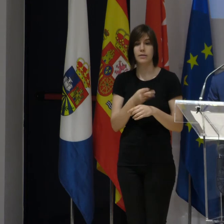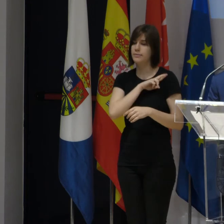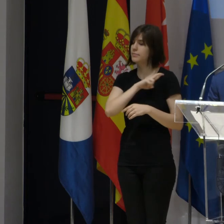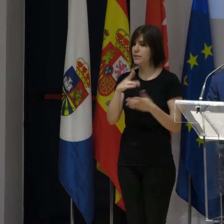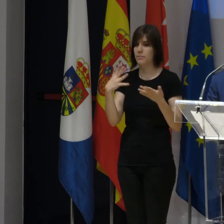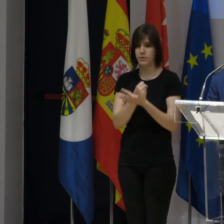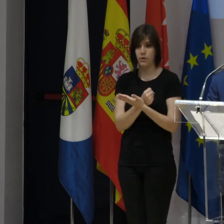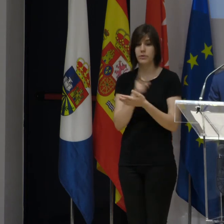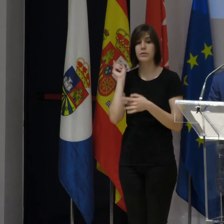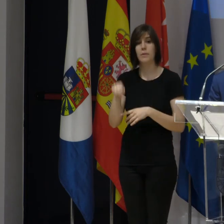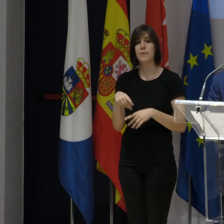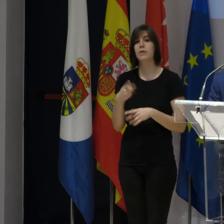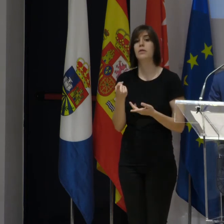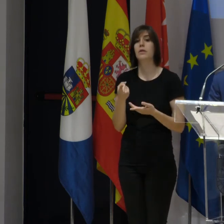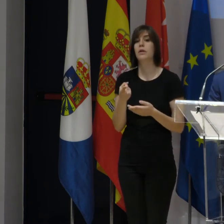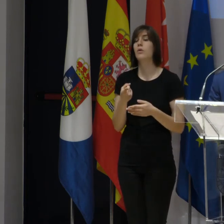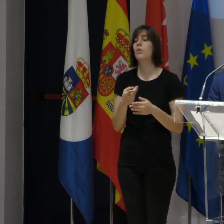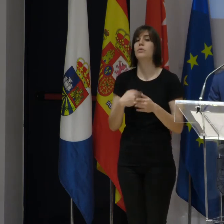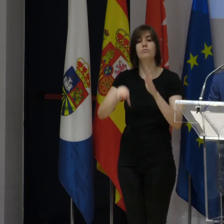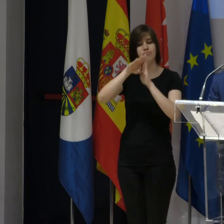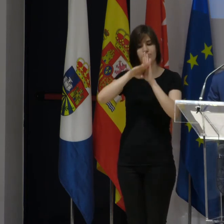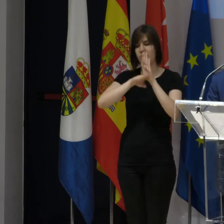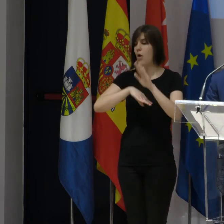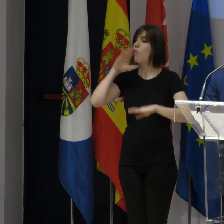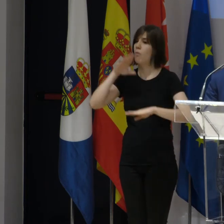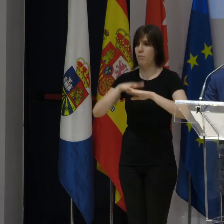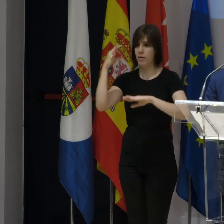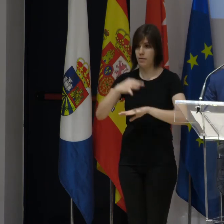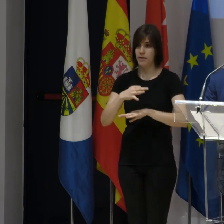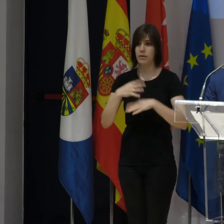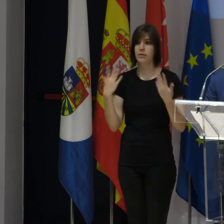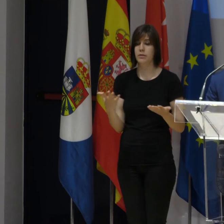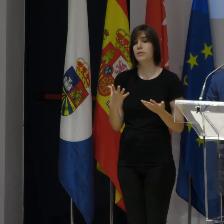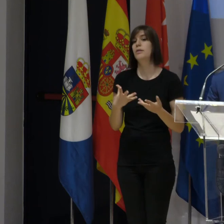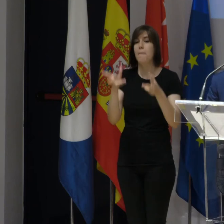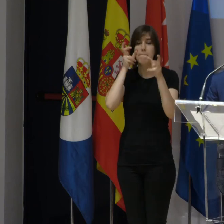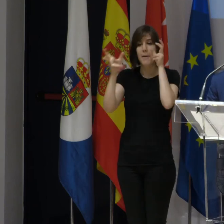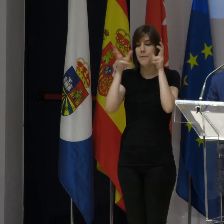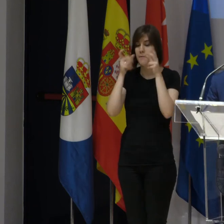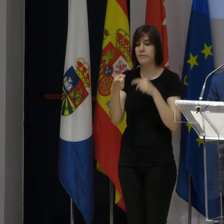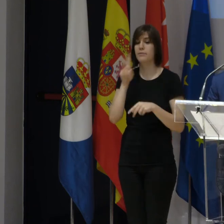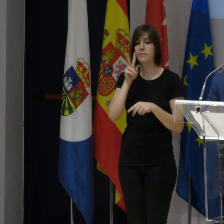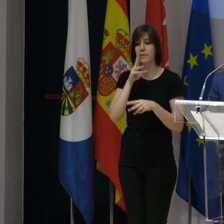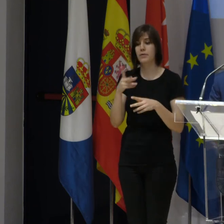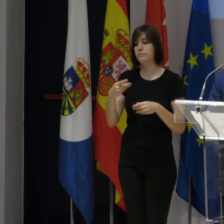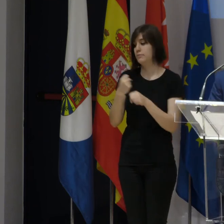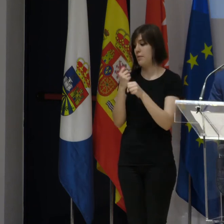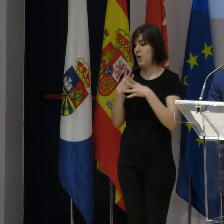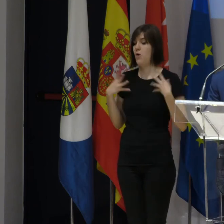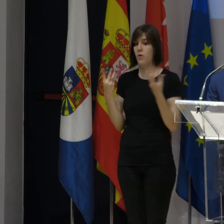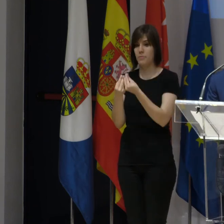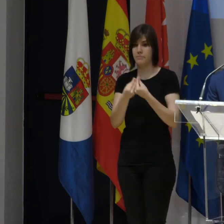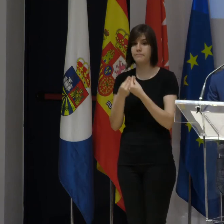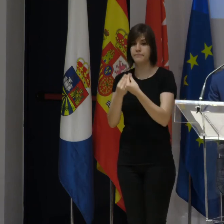por todos y lo más importante es se cumple todo lo que se contiene. La percepción de las personas que convivimos laboralmente en las